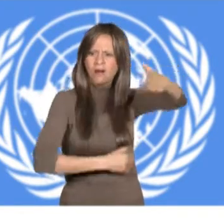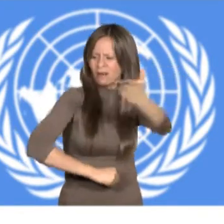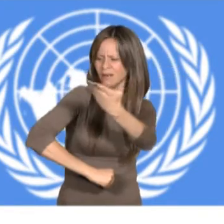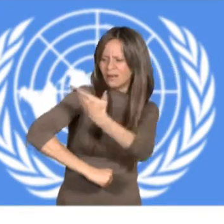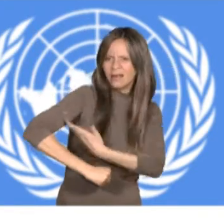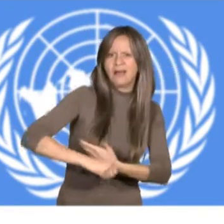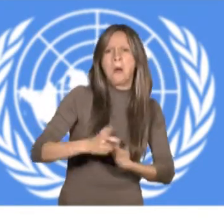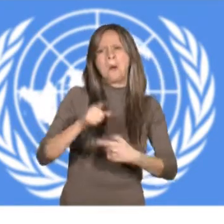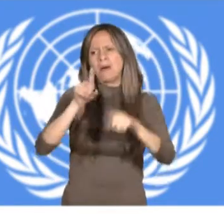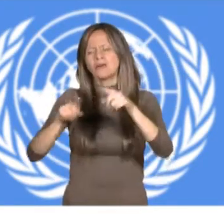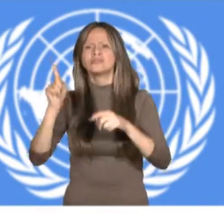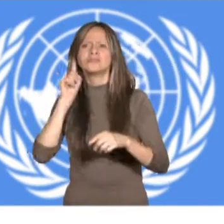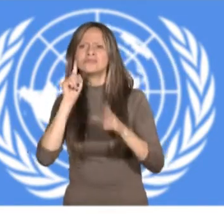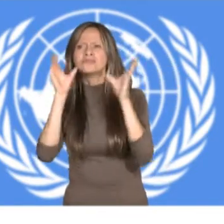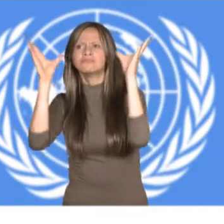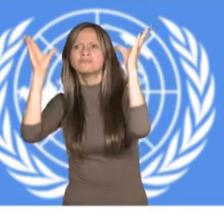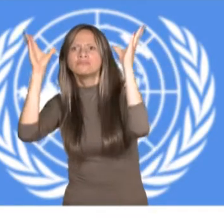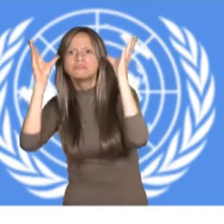necesidades y capacidades de la persona.